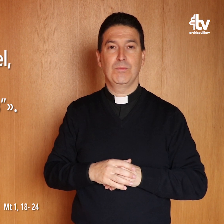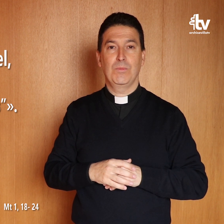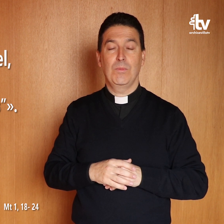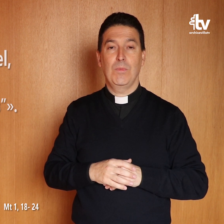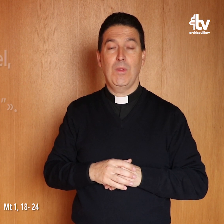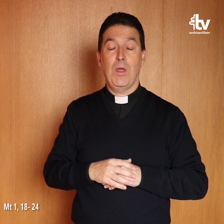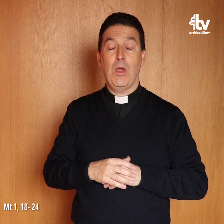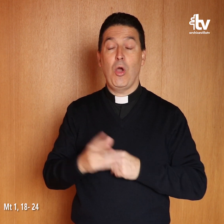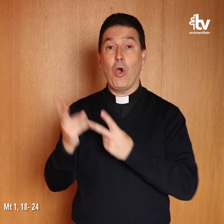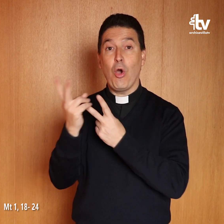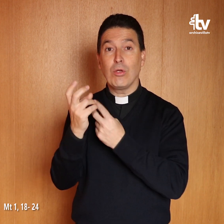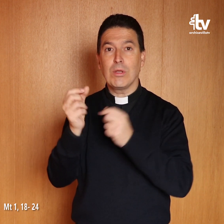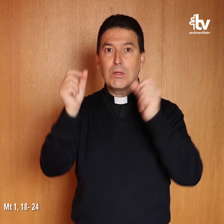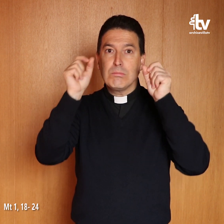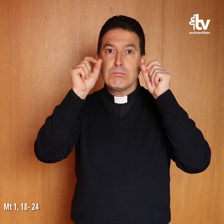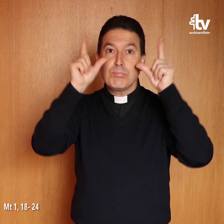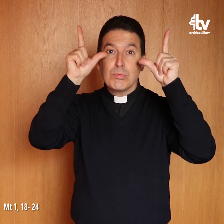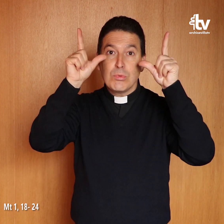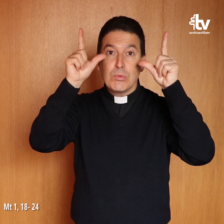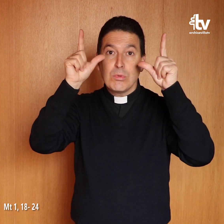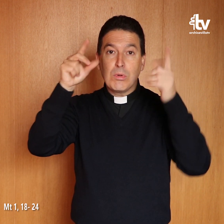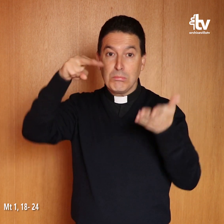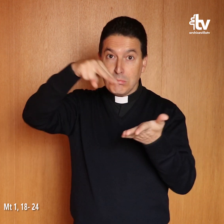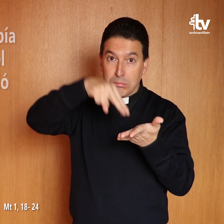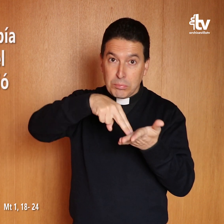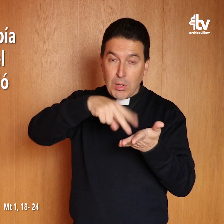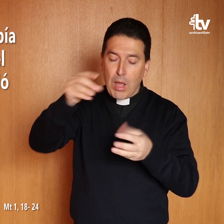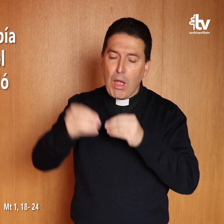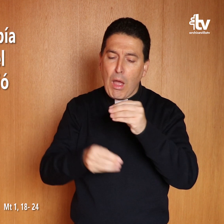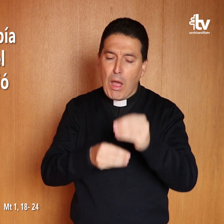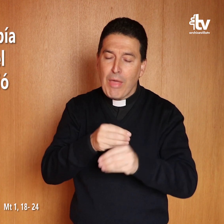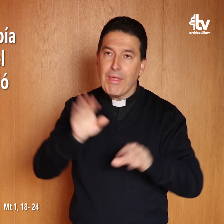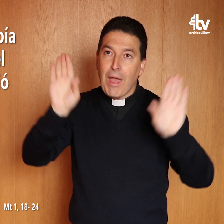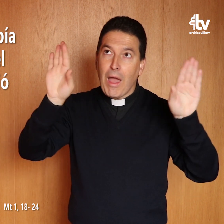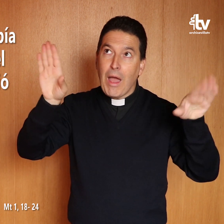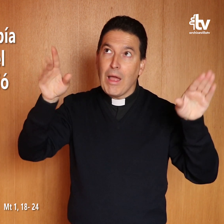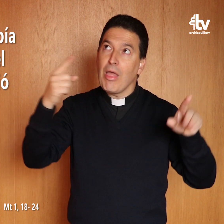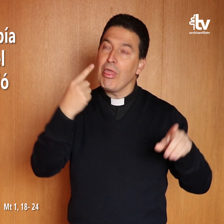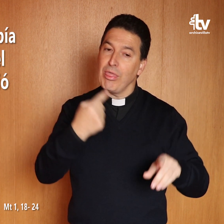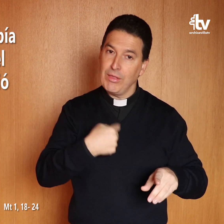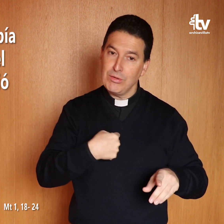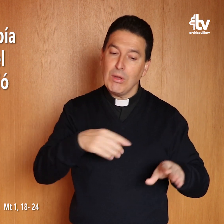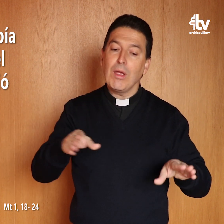Cuando José se despertó, hizo lo que le habían mandado el ángel del Señor